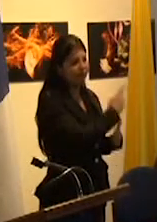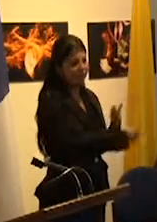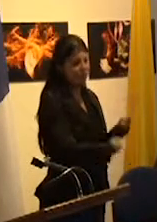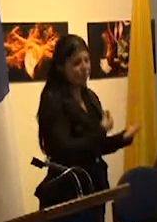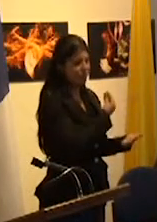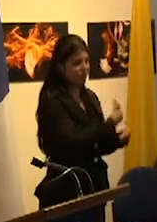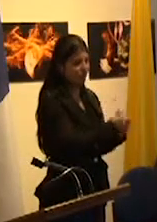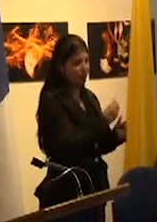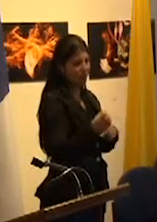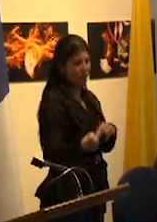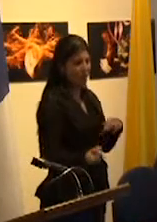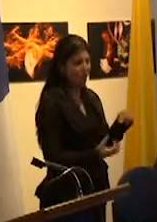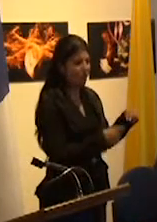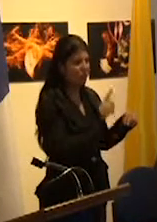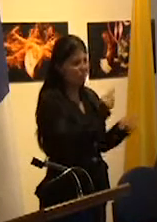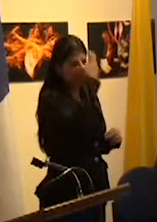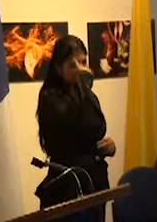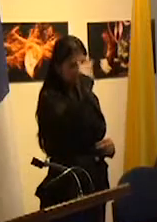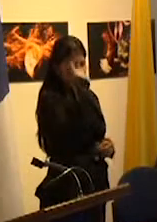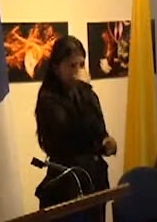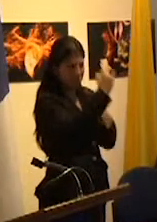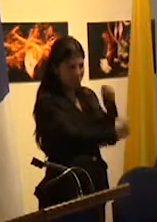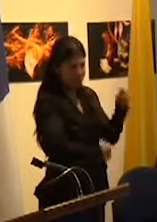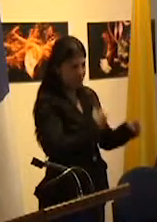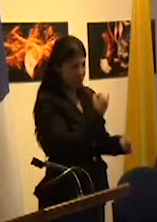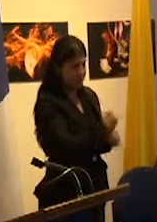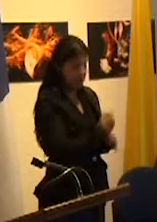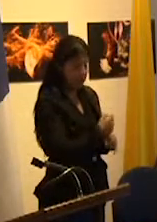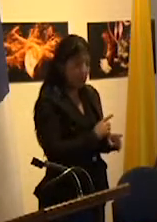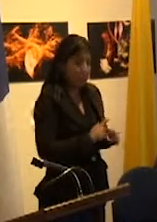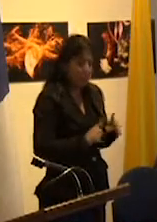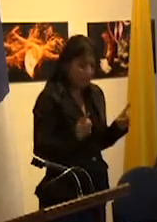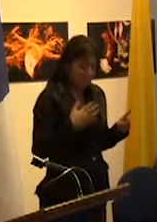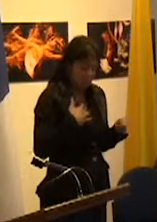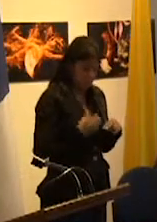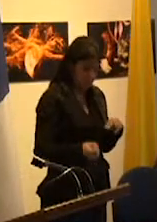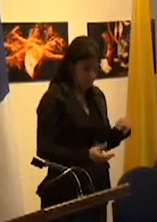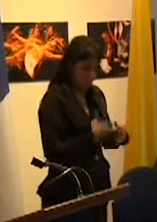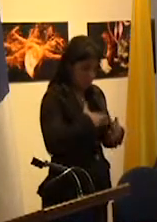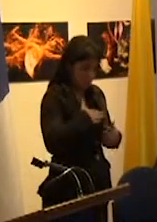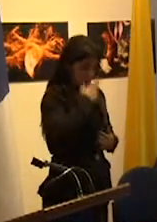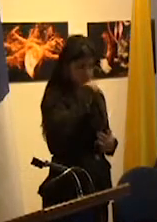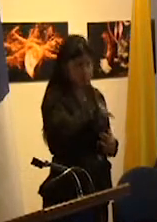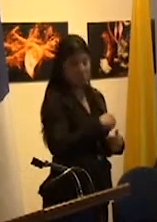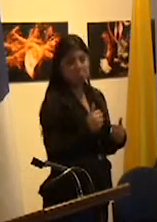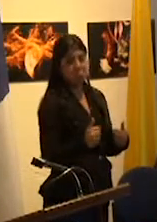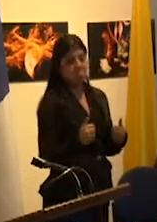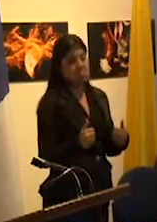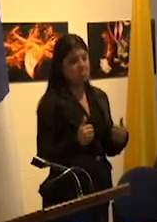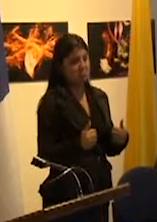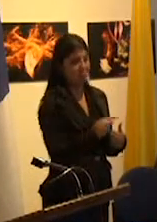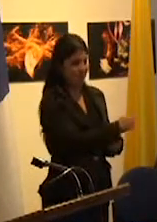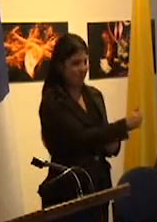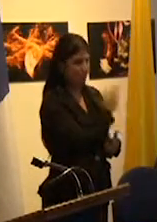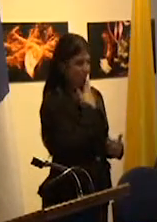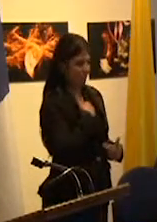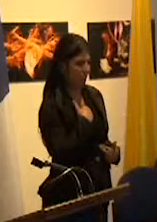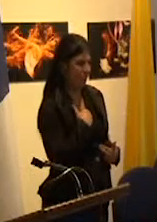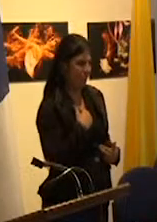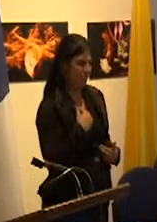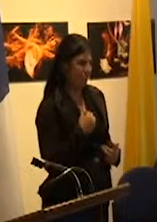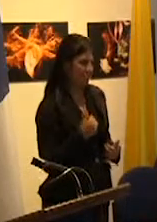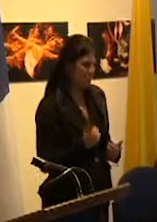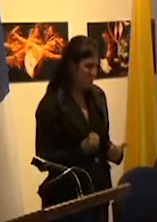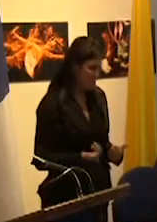los resultados educativos de las pruebas internacionales pero que la educación de sus hijos va muy bien o va bien